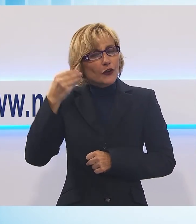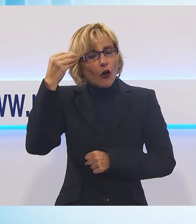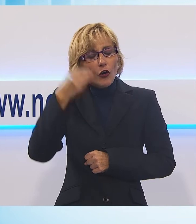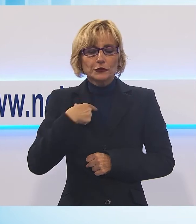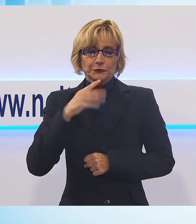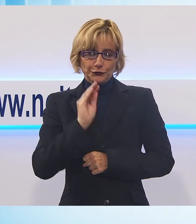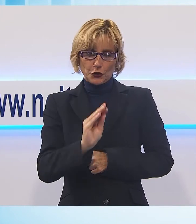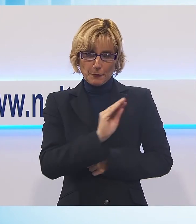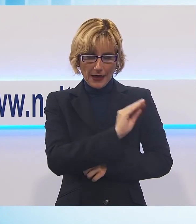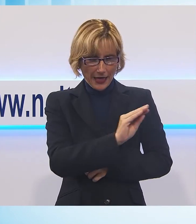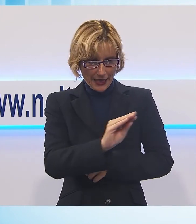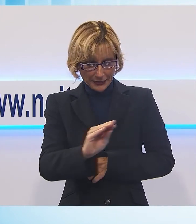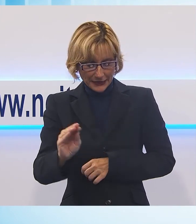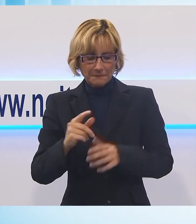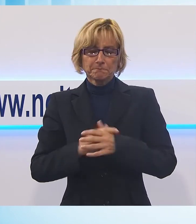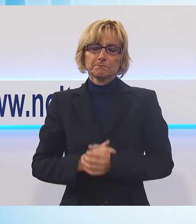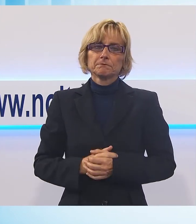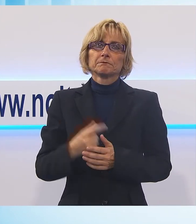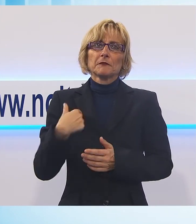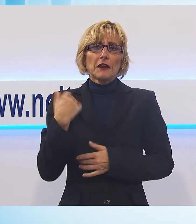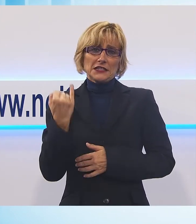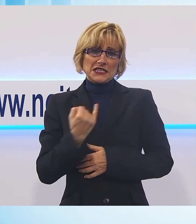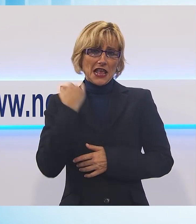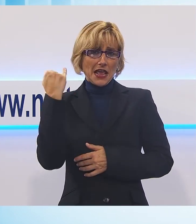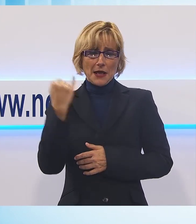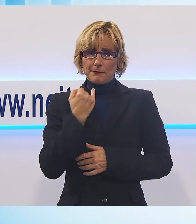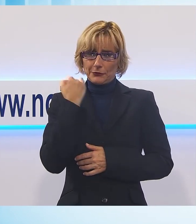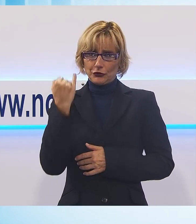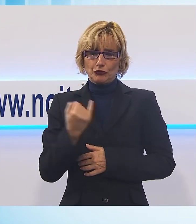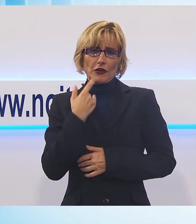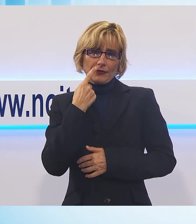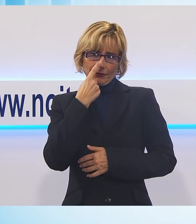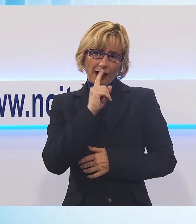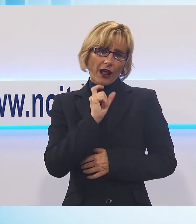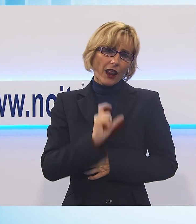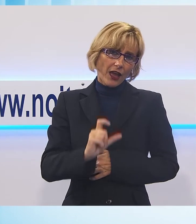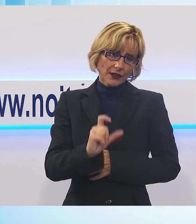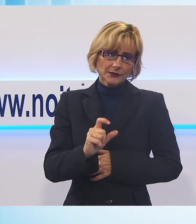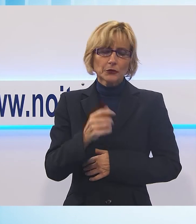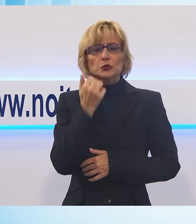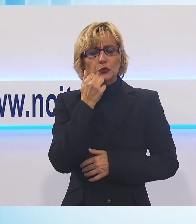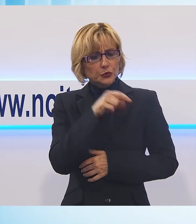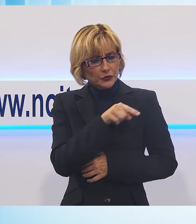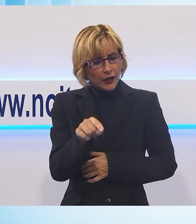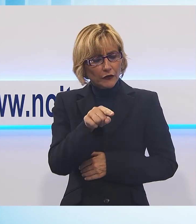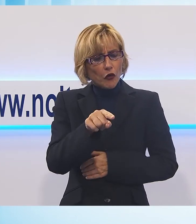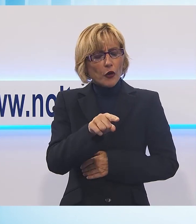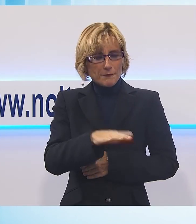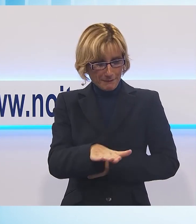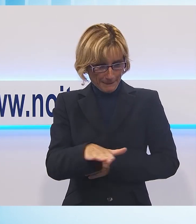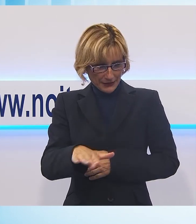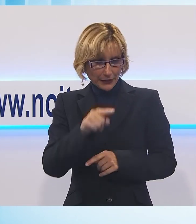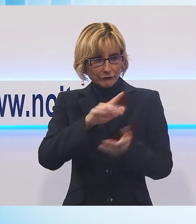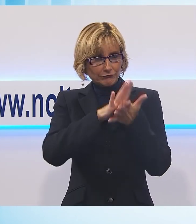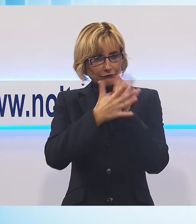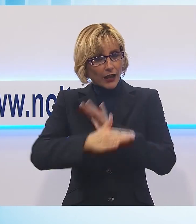domanda che ho fatto è quella semplice, classica ma bimbi da grandi cosa volete